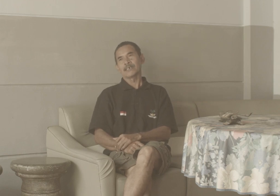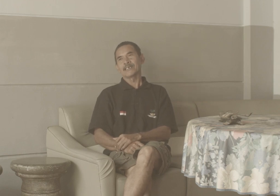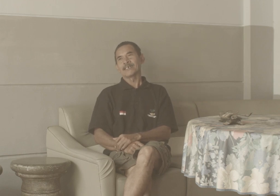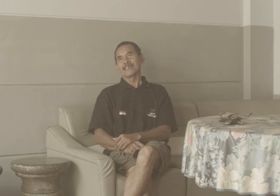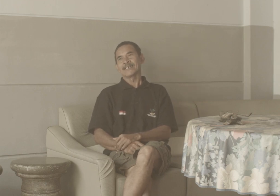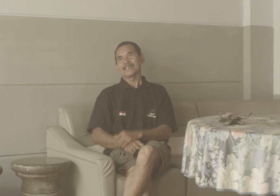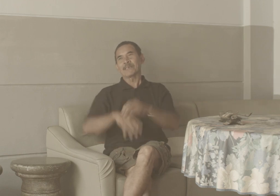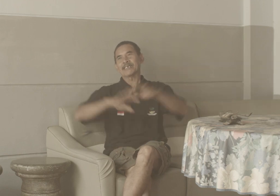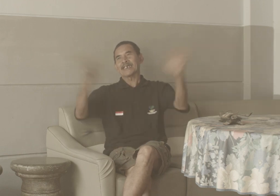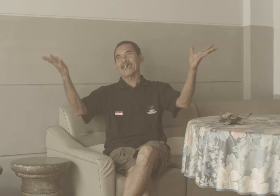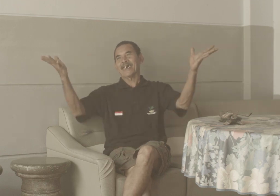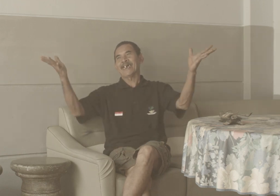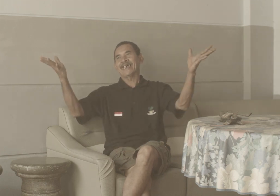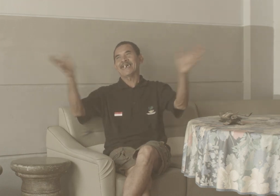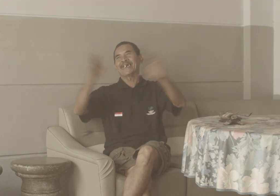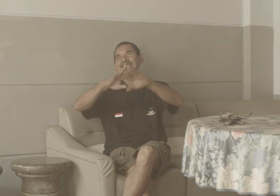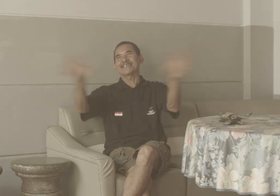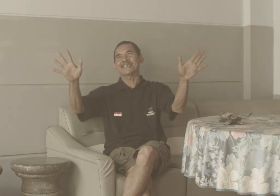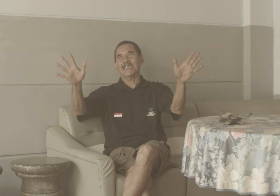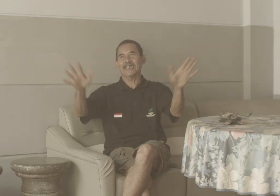Sementara Selesai